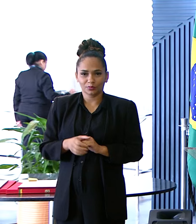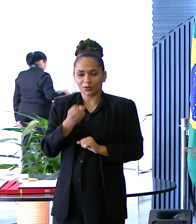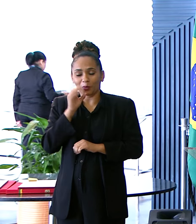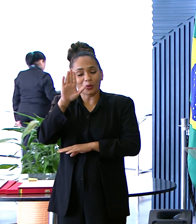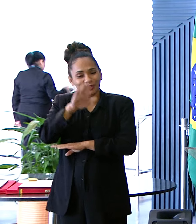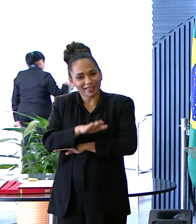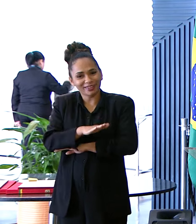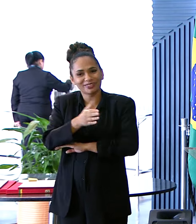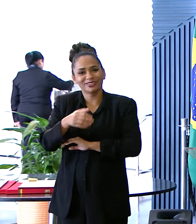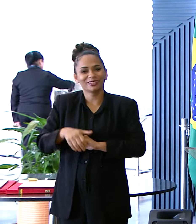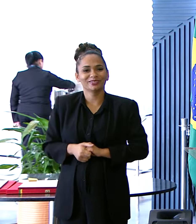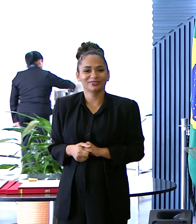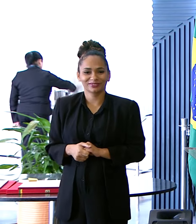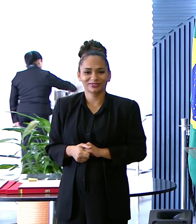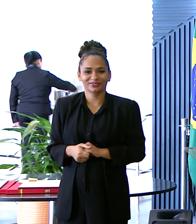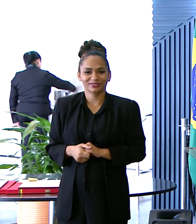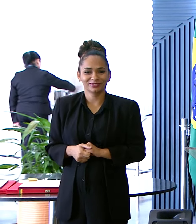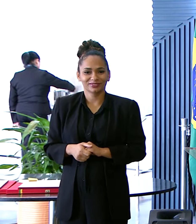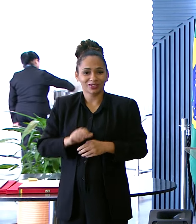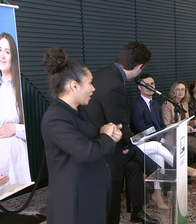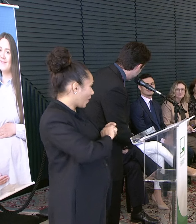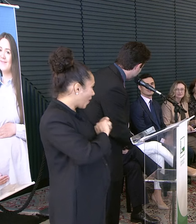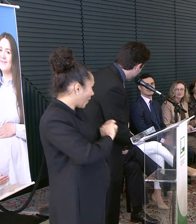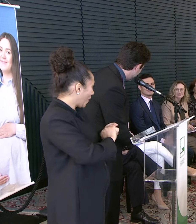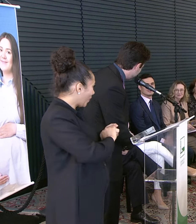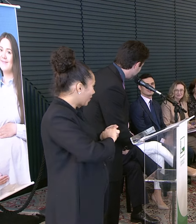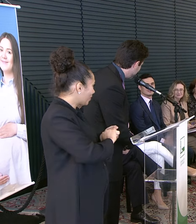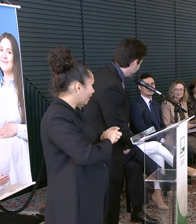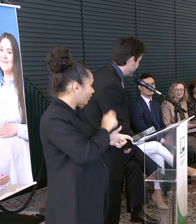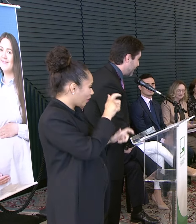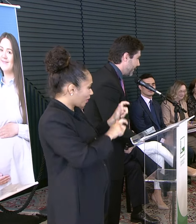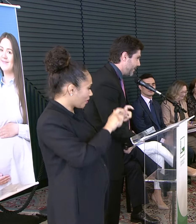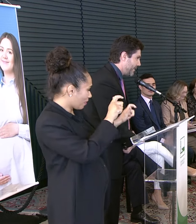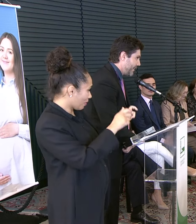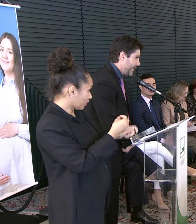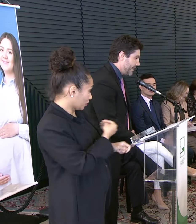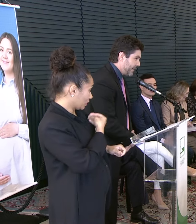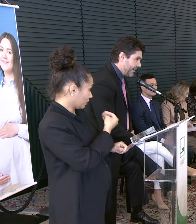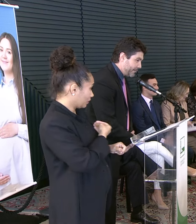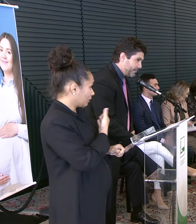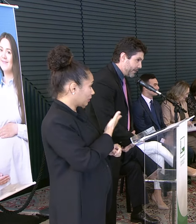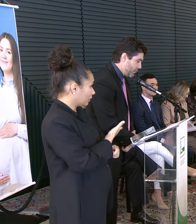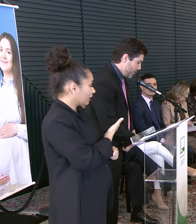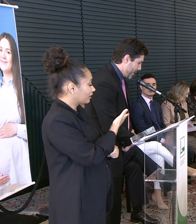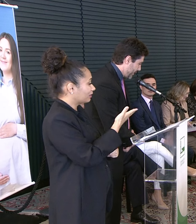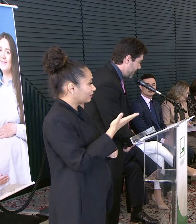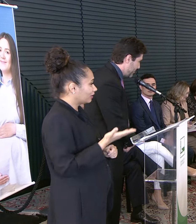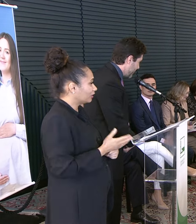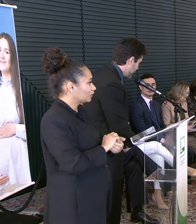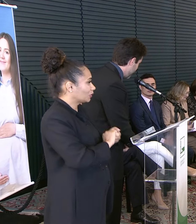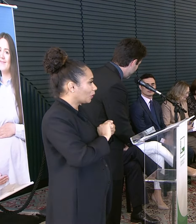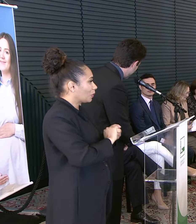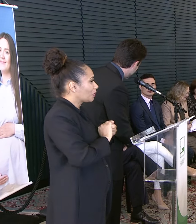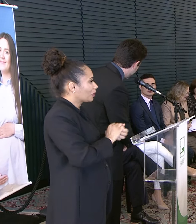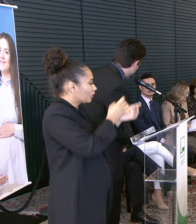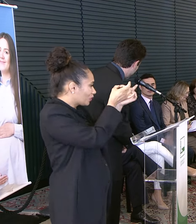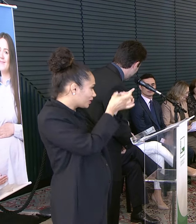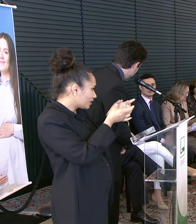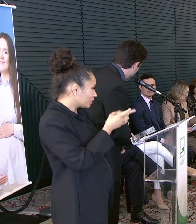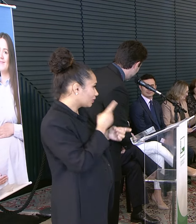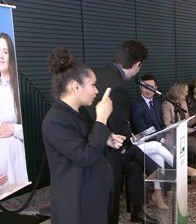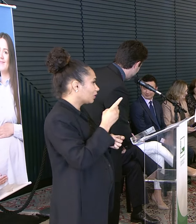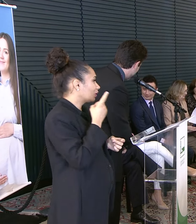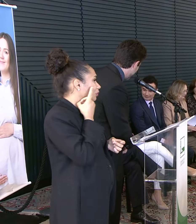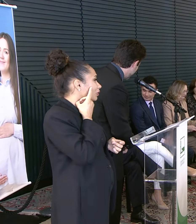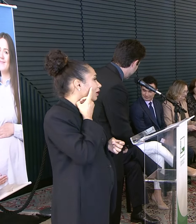boa tarde Cumprimento aqui Todas as autoridades presentes E cumprimento em especial A deputada